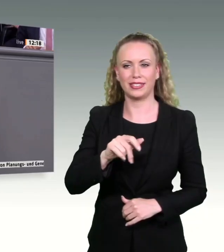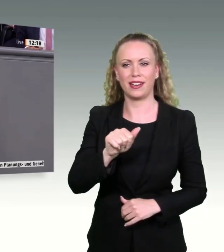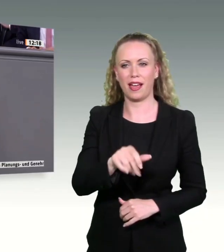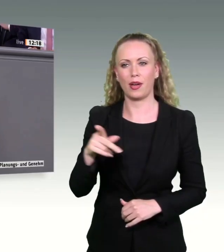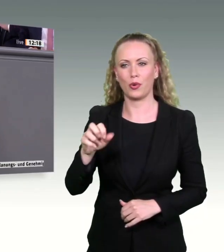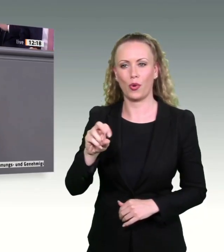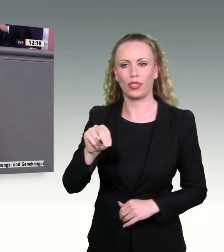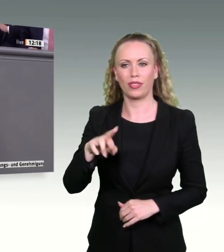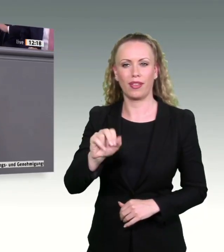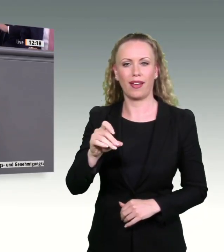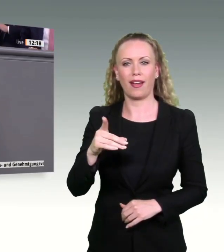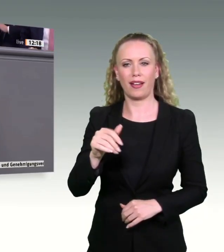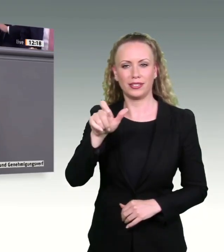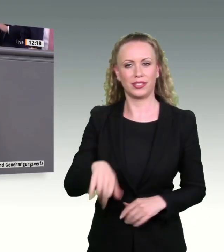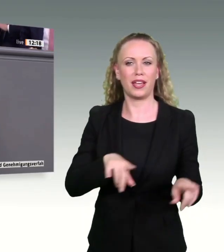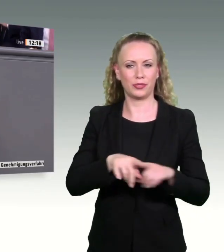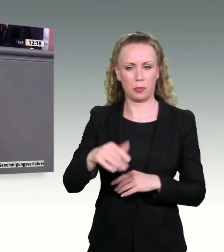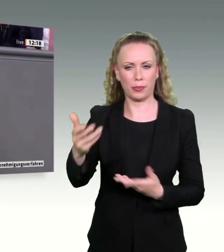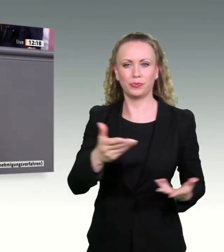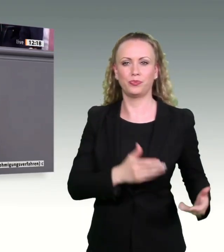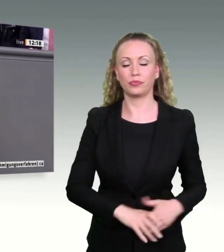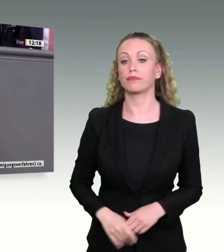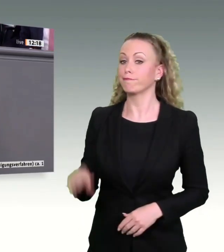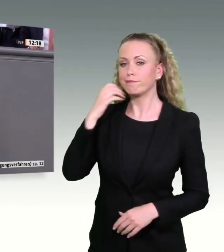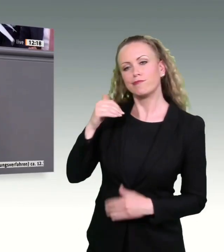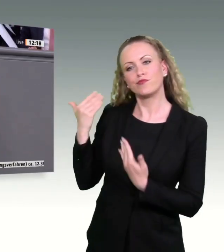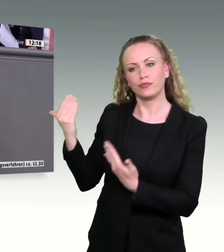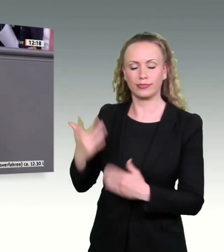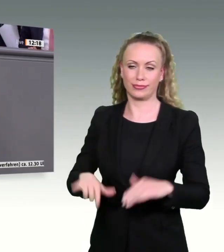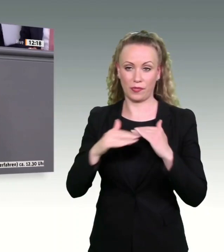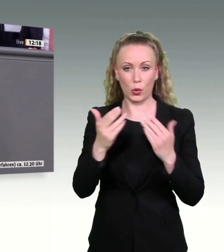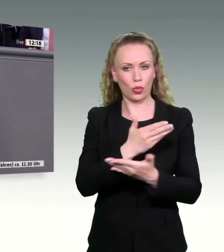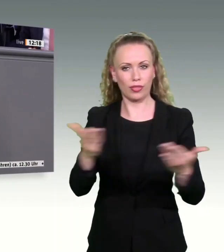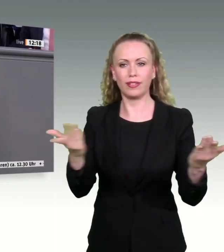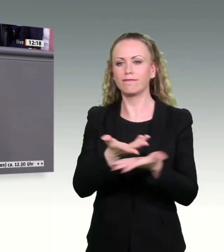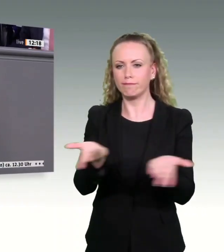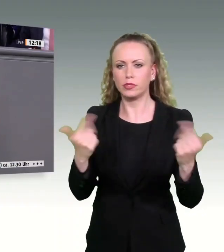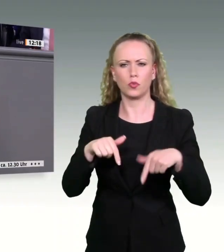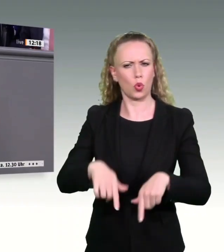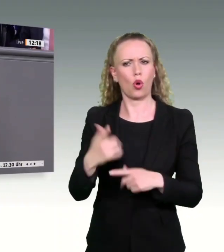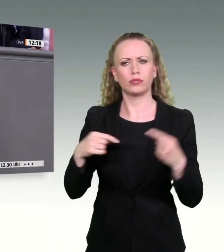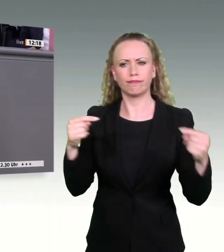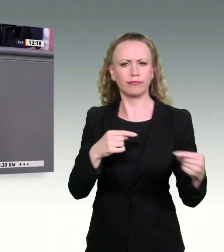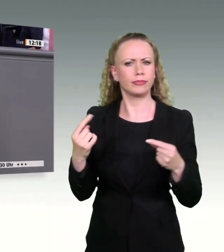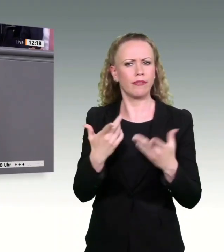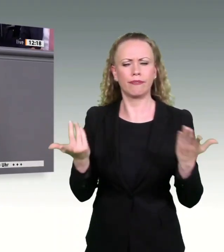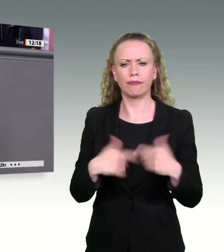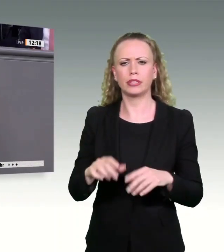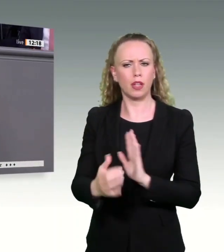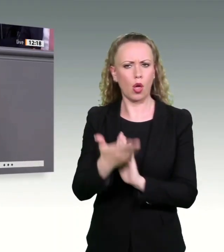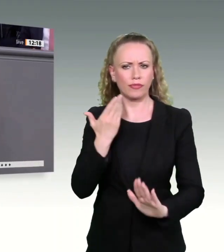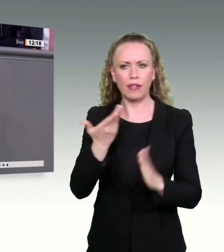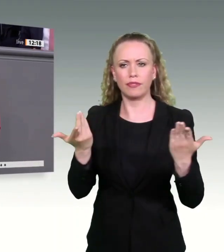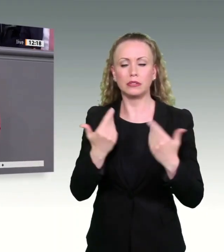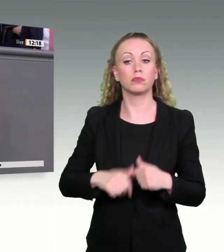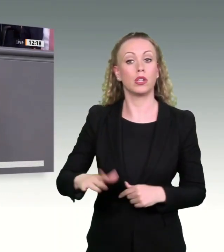Herausforderungen in unserer Zeit gerade so riesengroß sind, wie sie sind, allen Bereichen müssen wir auch Planungen neu denken, weil die Versäumnisse